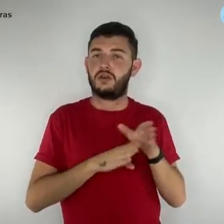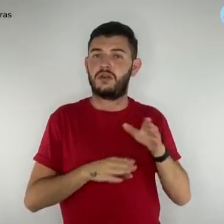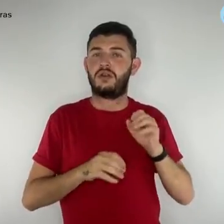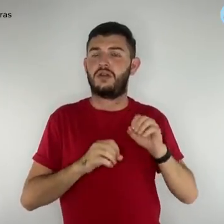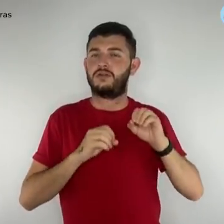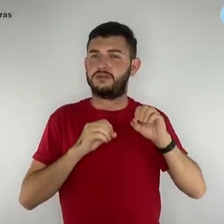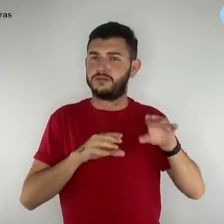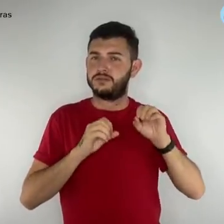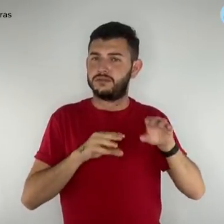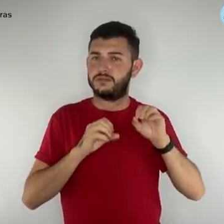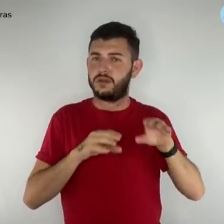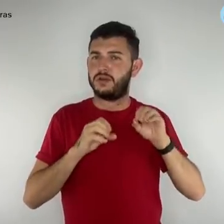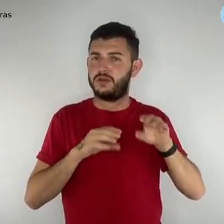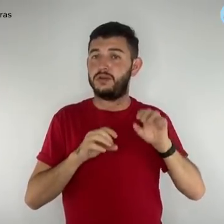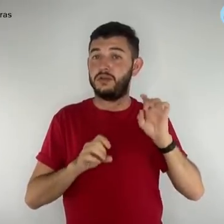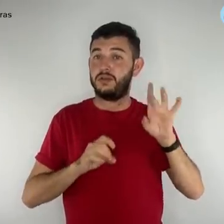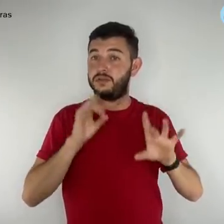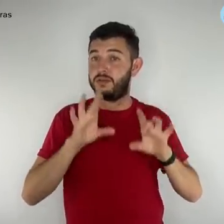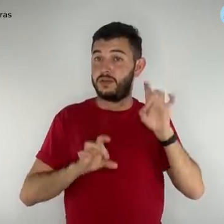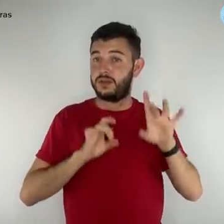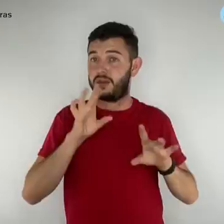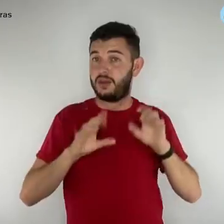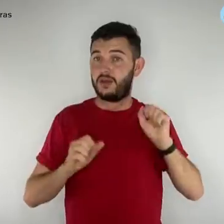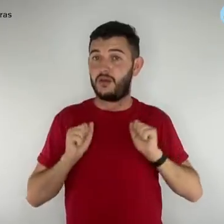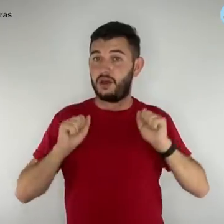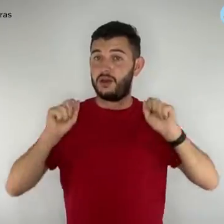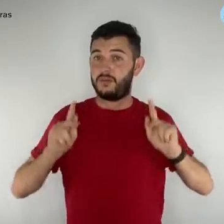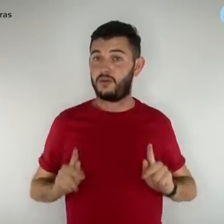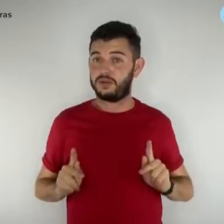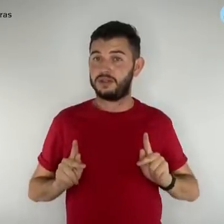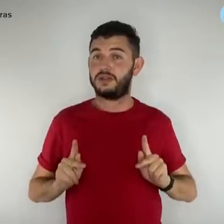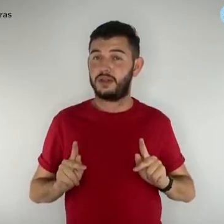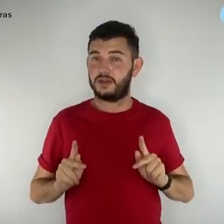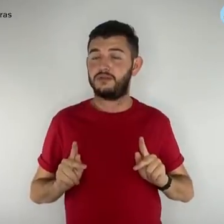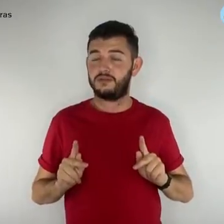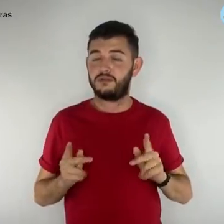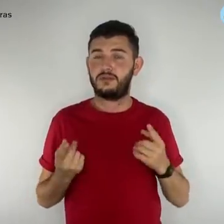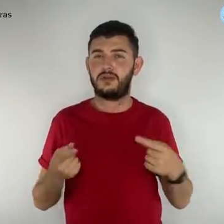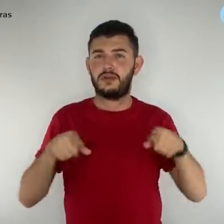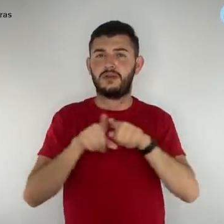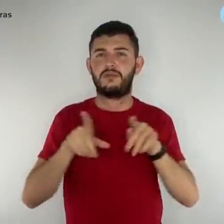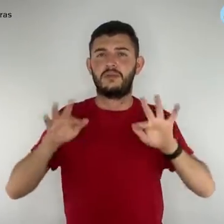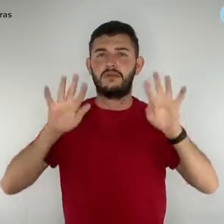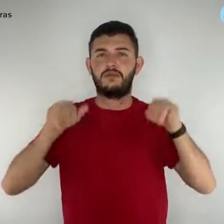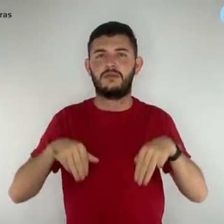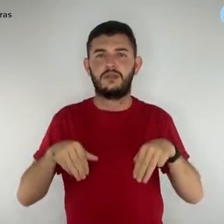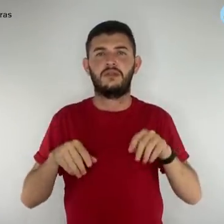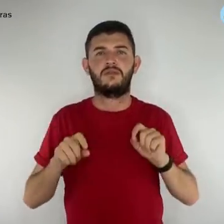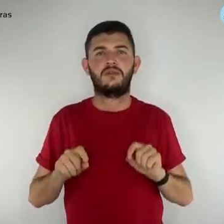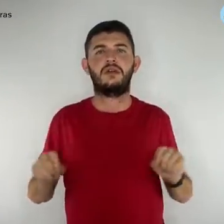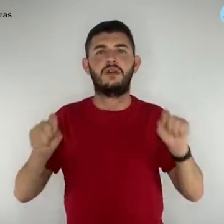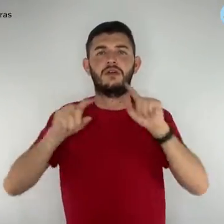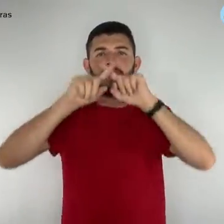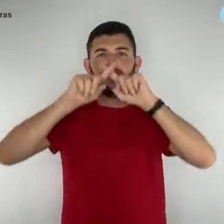educacionais, em especial os aposentados, e pôs fim a prolongadas disputas